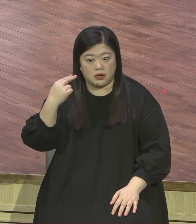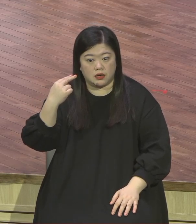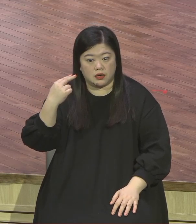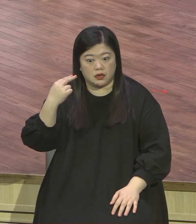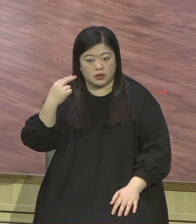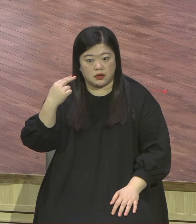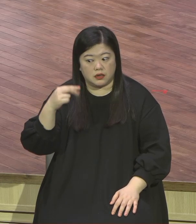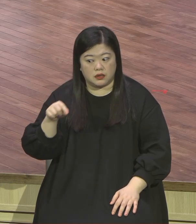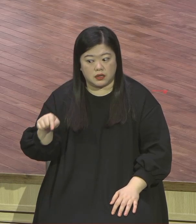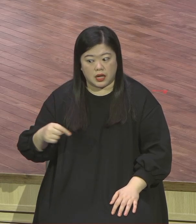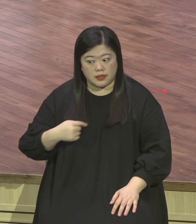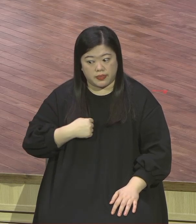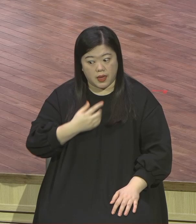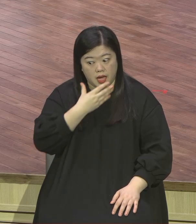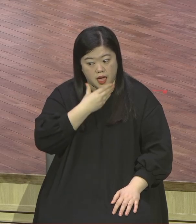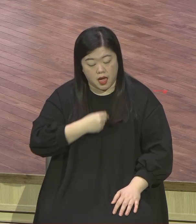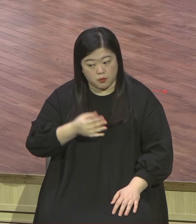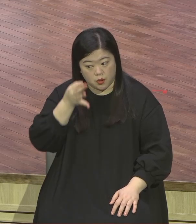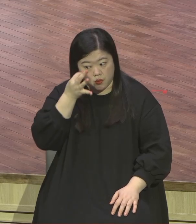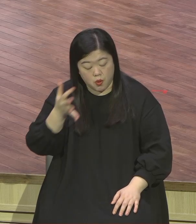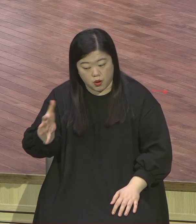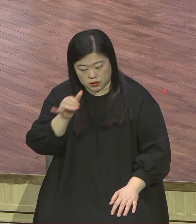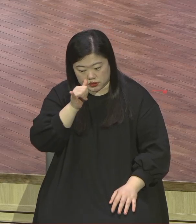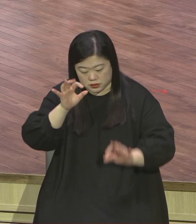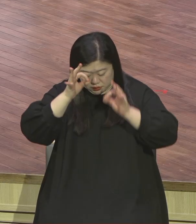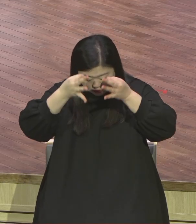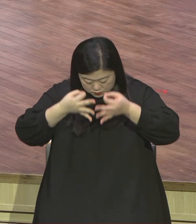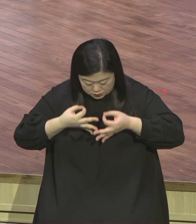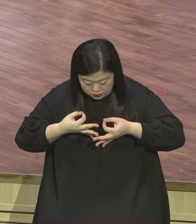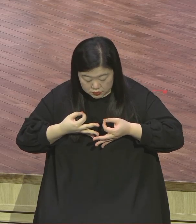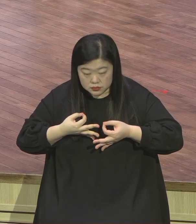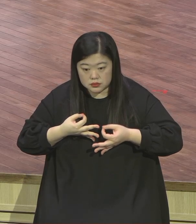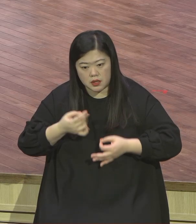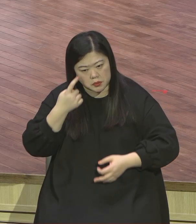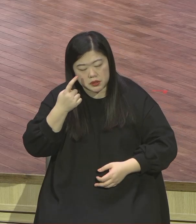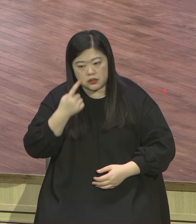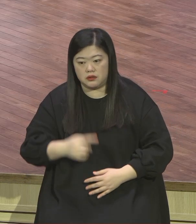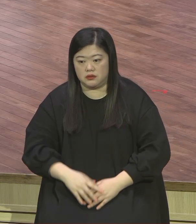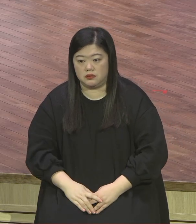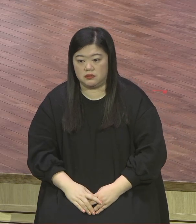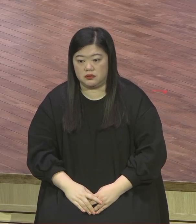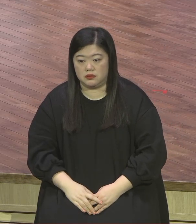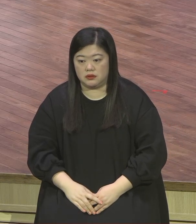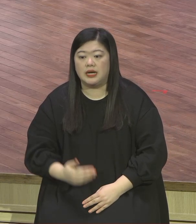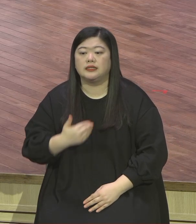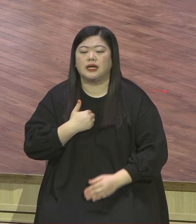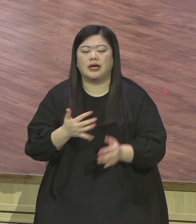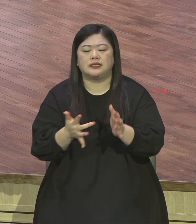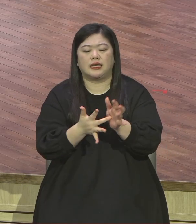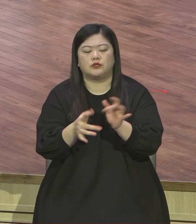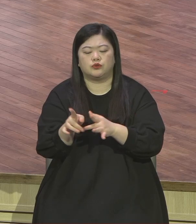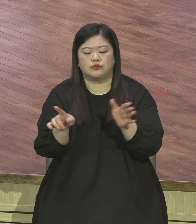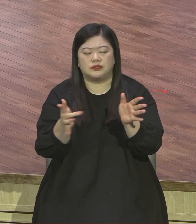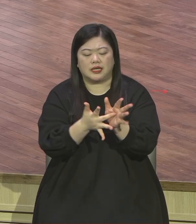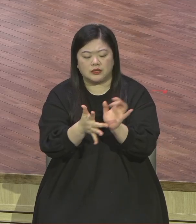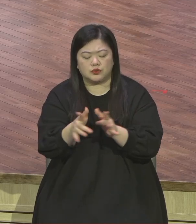예수 때문에 감사 감사 하는지 예수 때문에 즐거워 하는지 그렇게 어려운 중에도